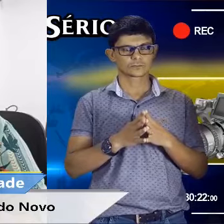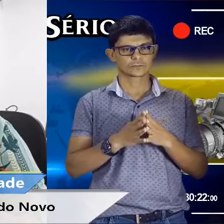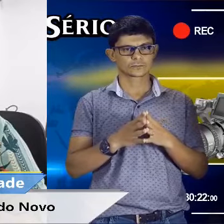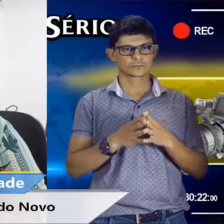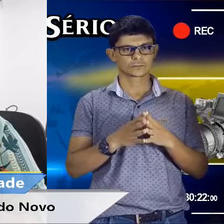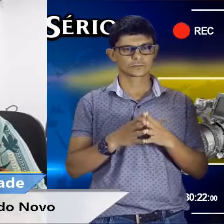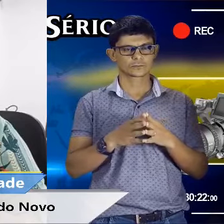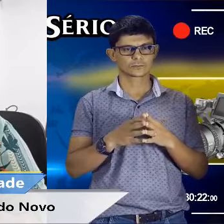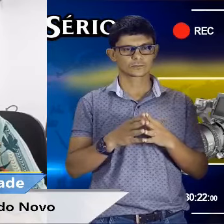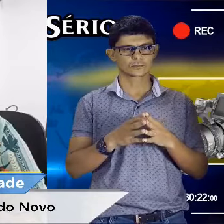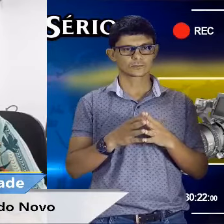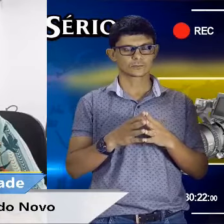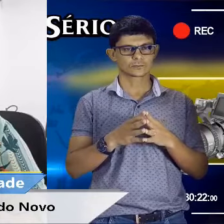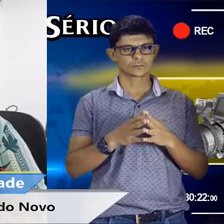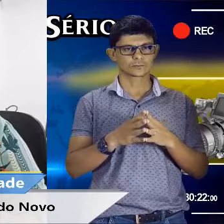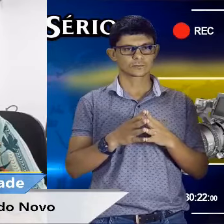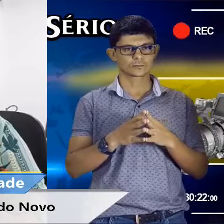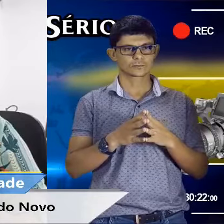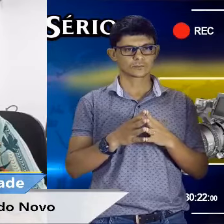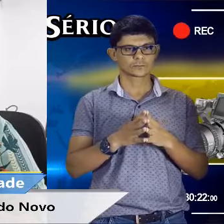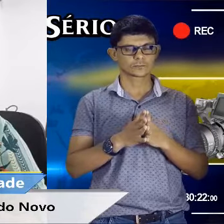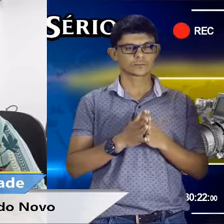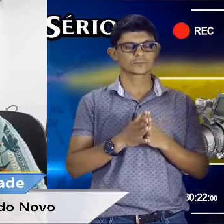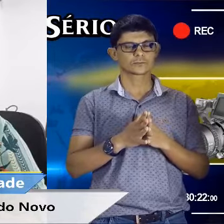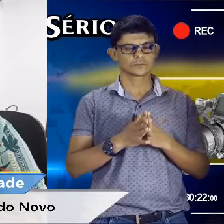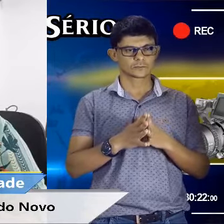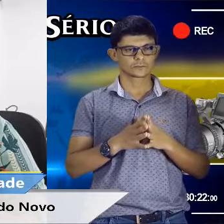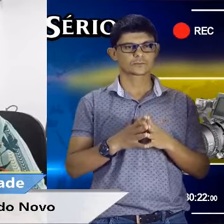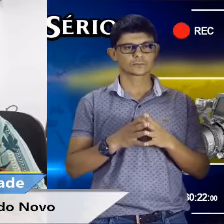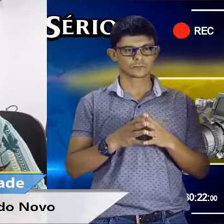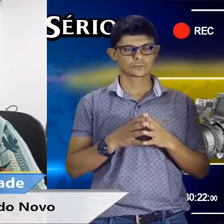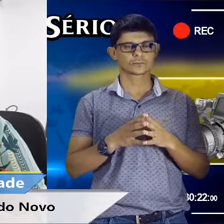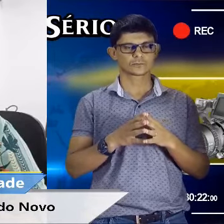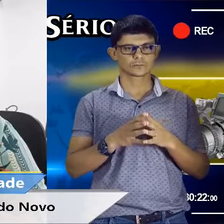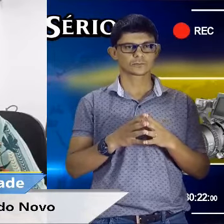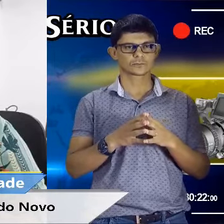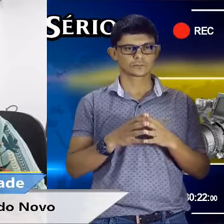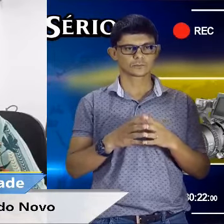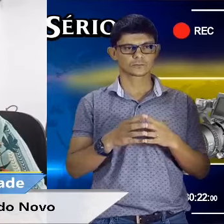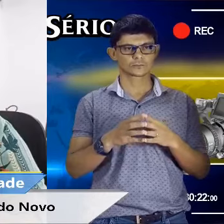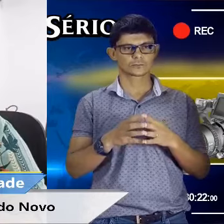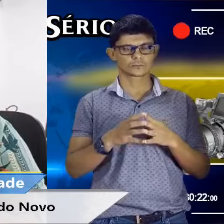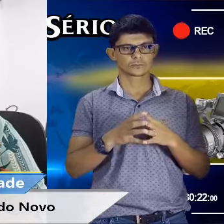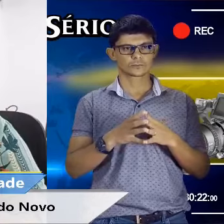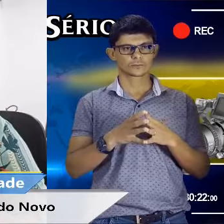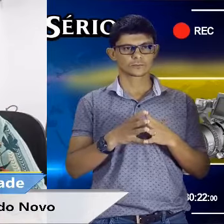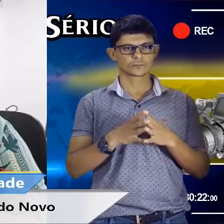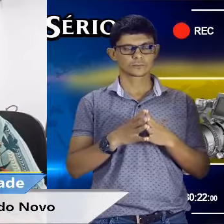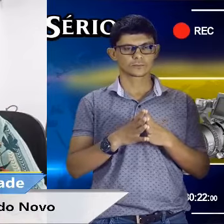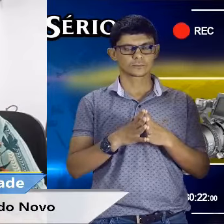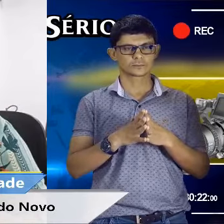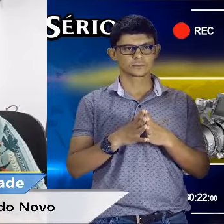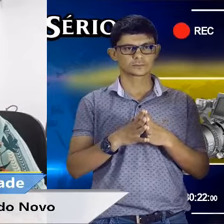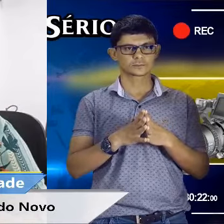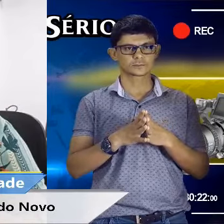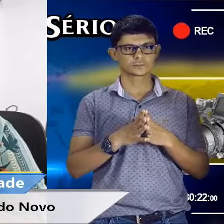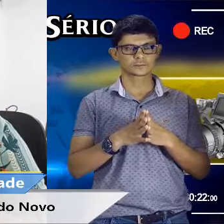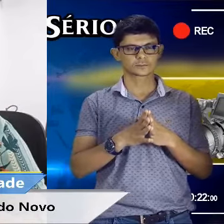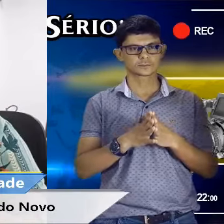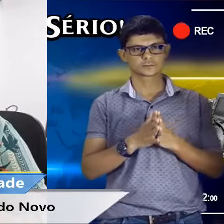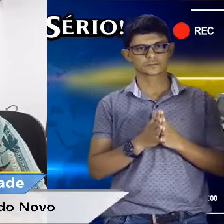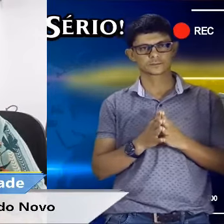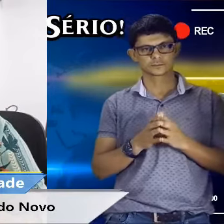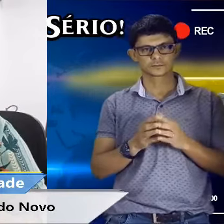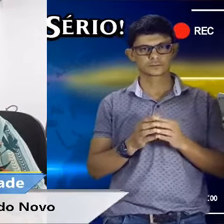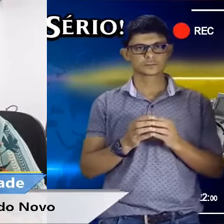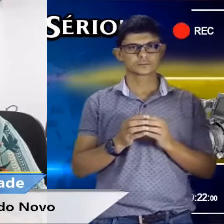eu acho que juridicamente a gente vai sofrer ainda uns três meses, até que a outra concessionária possa estar assumindo isso. Não sei se de repente a